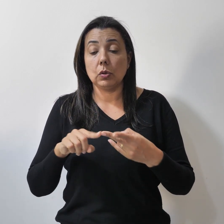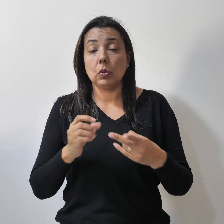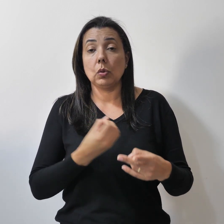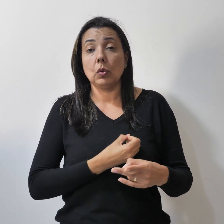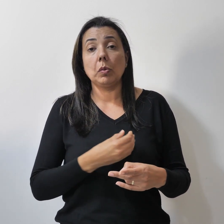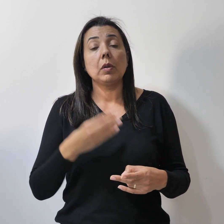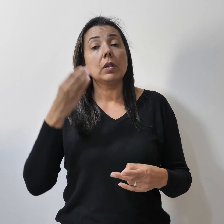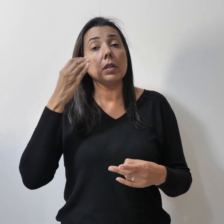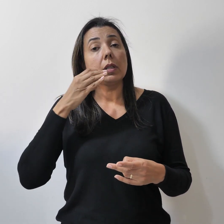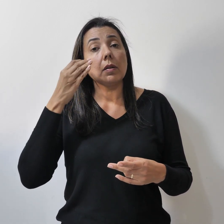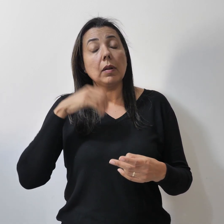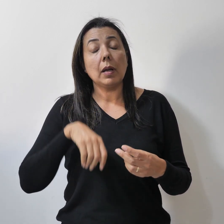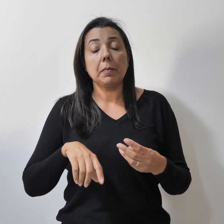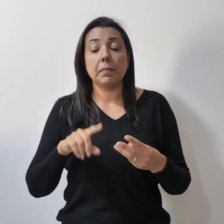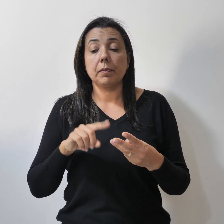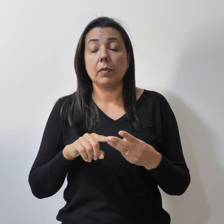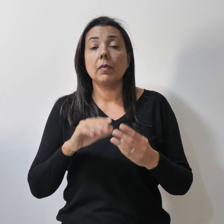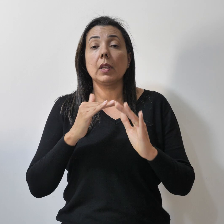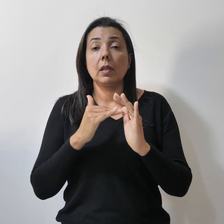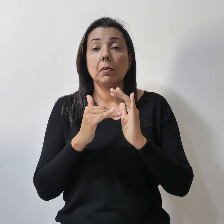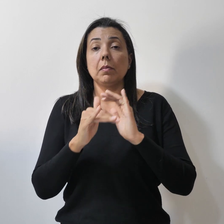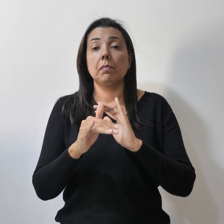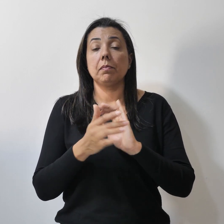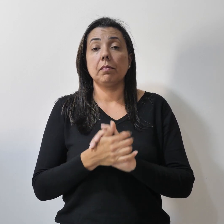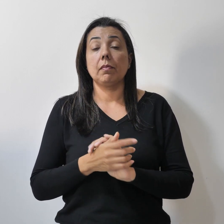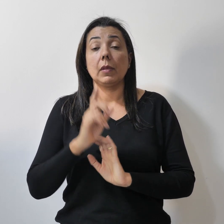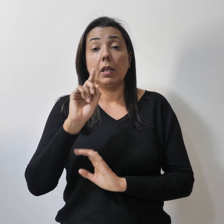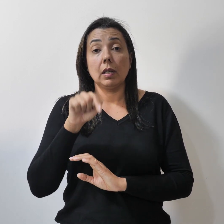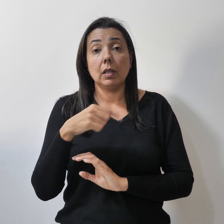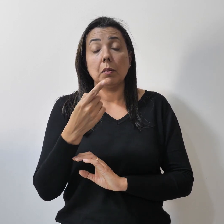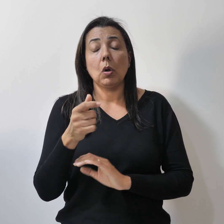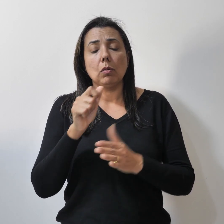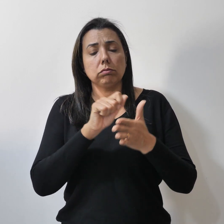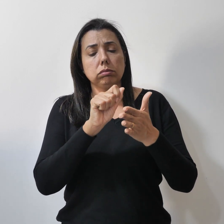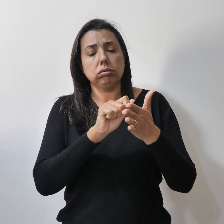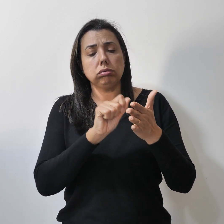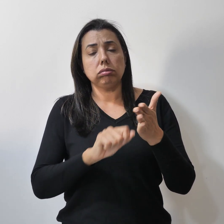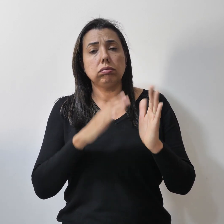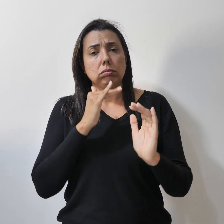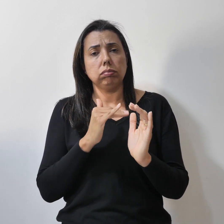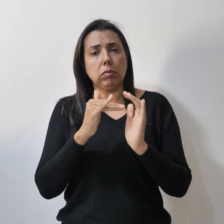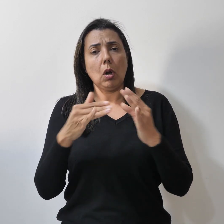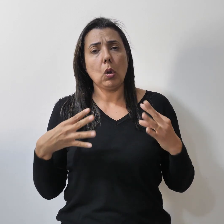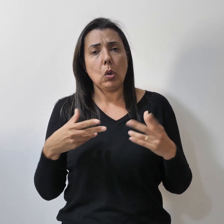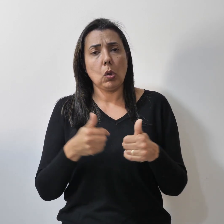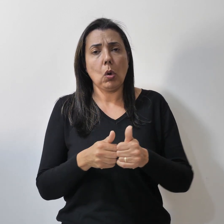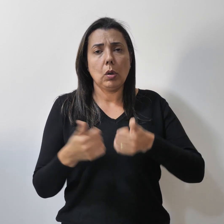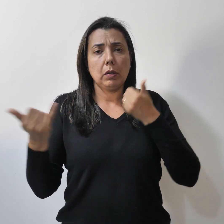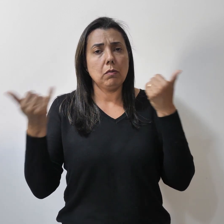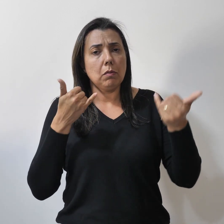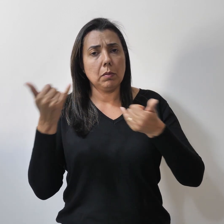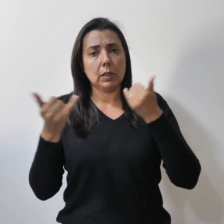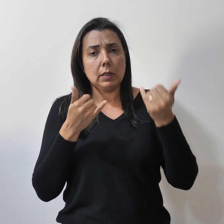telefone celular e e-mail. Após preencher e enviar todas as informações, os